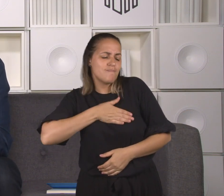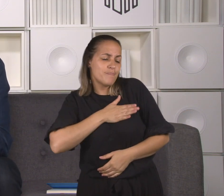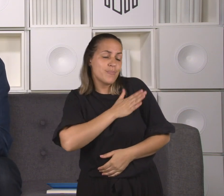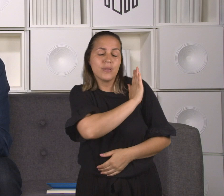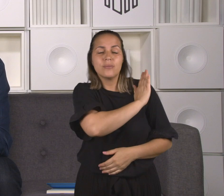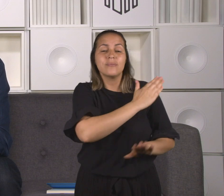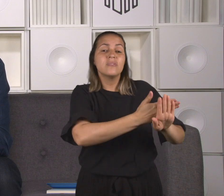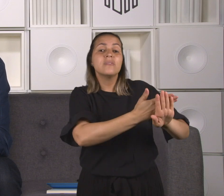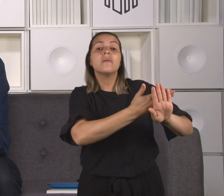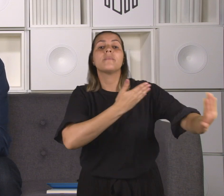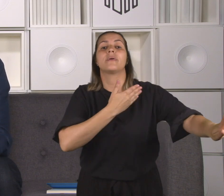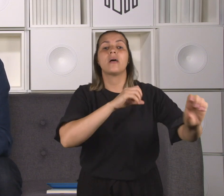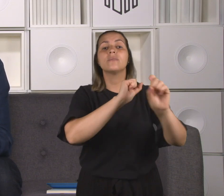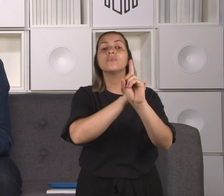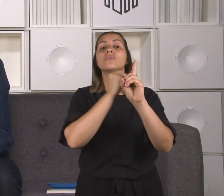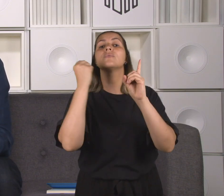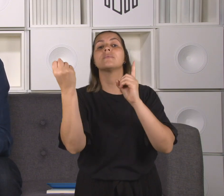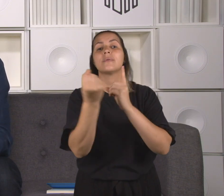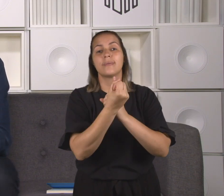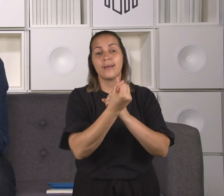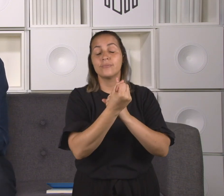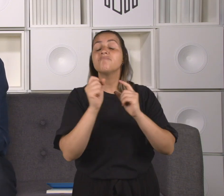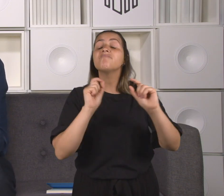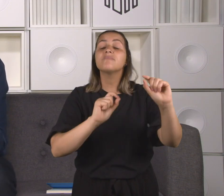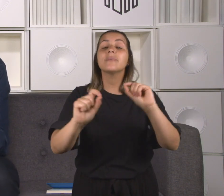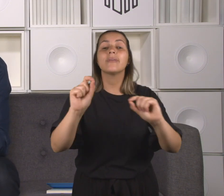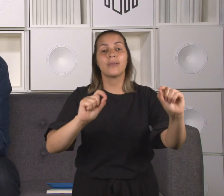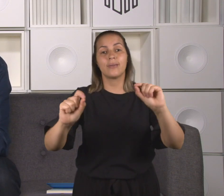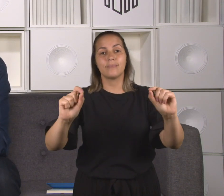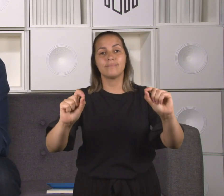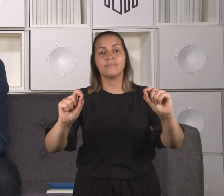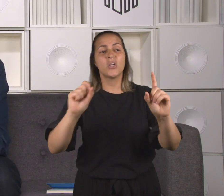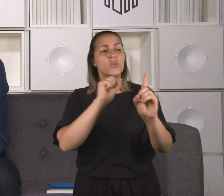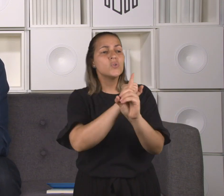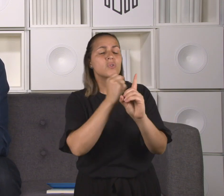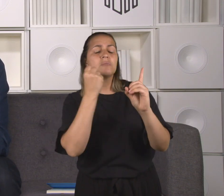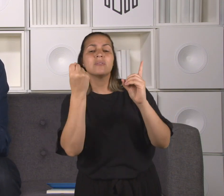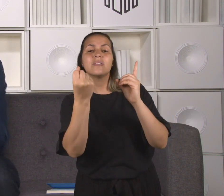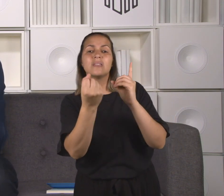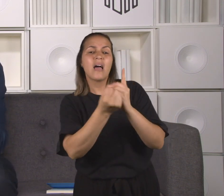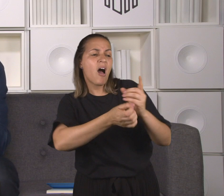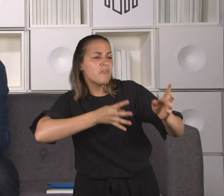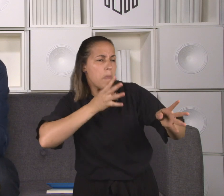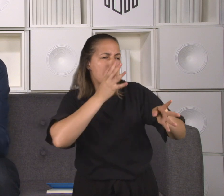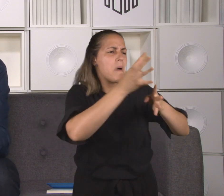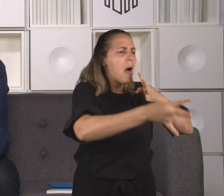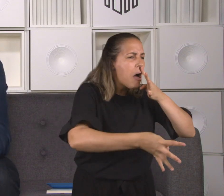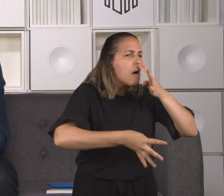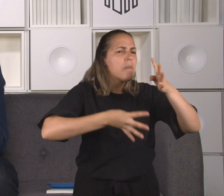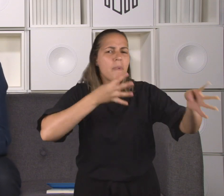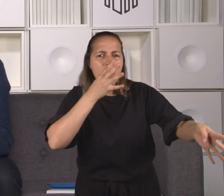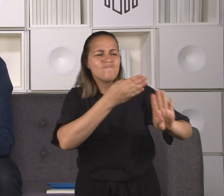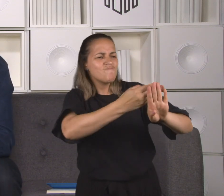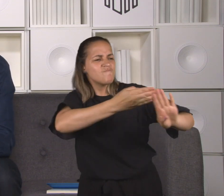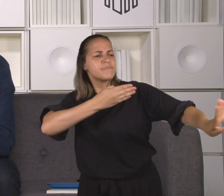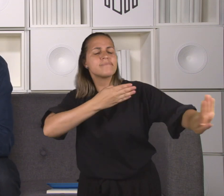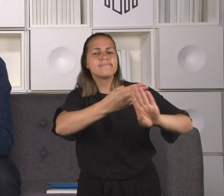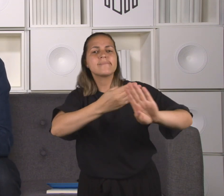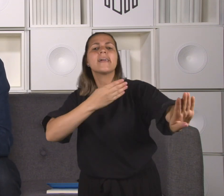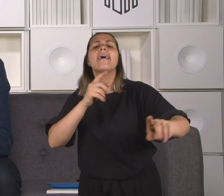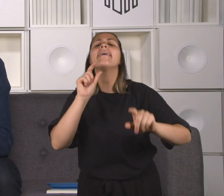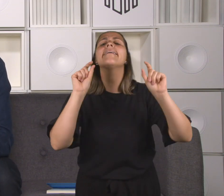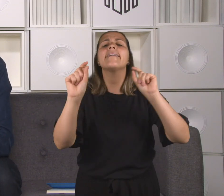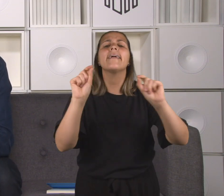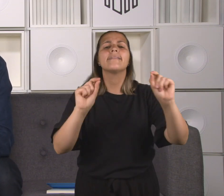segregadas? Quem são as pessoas que a nossa sociedade e que as nossas comunidades religiosas tratam